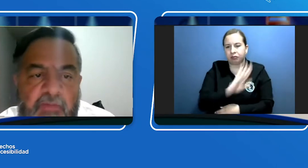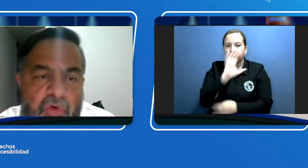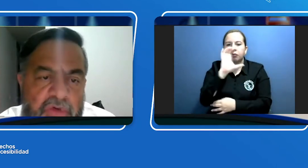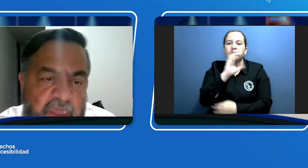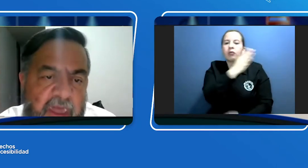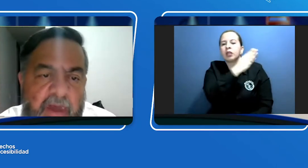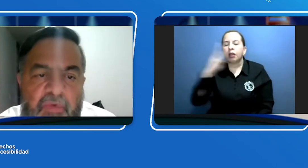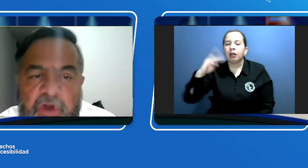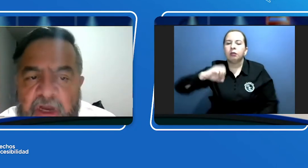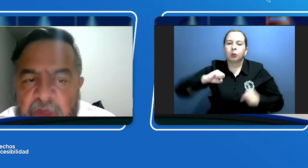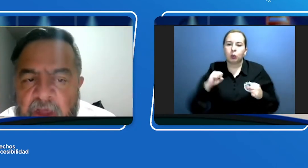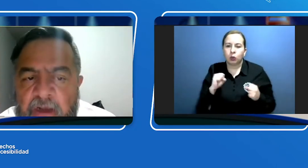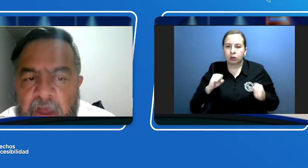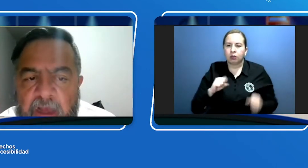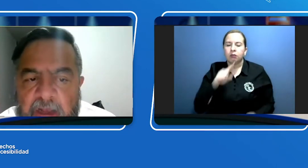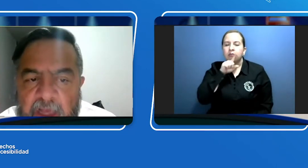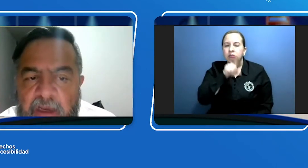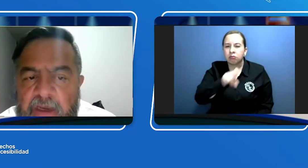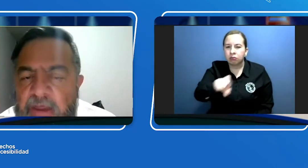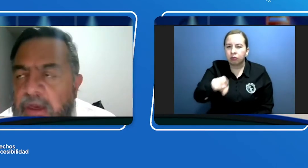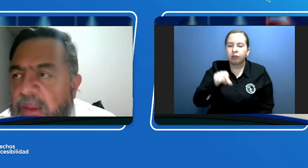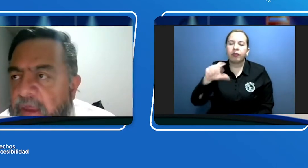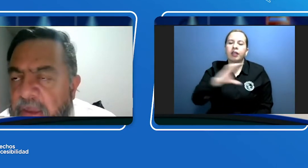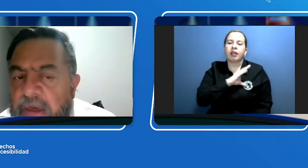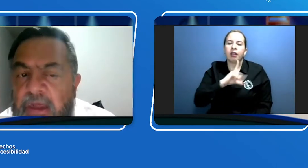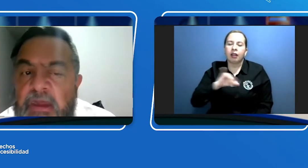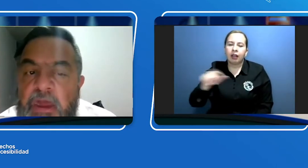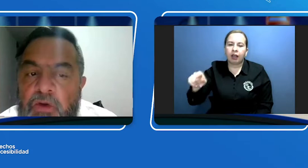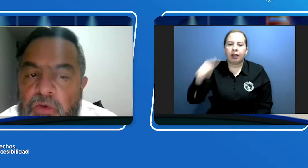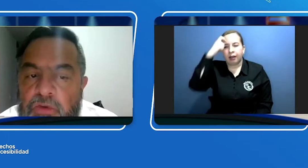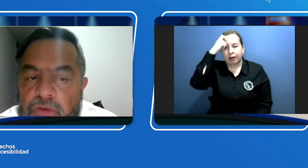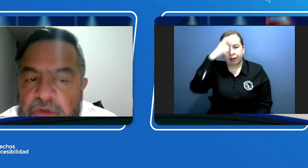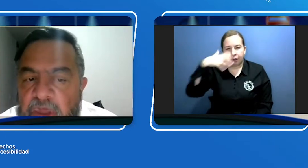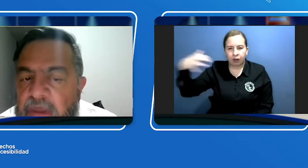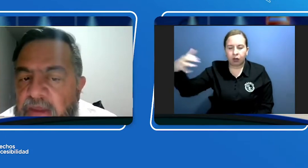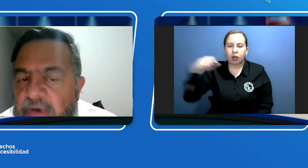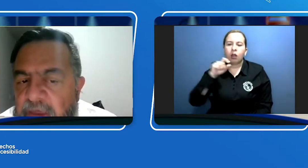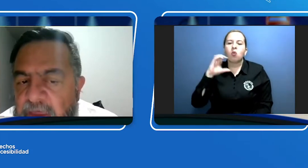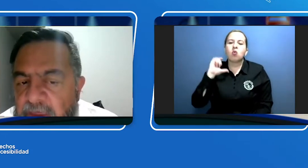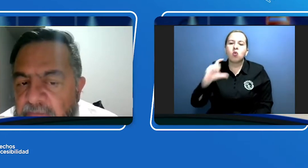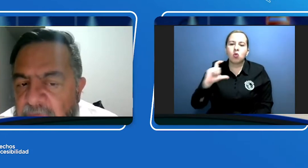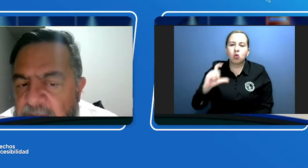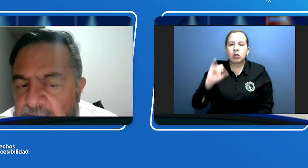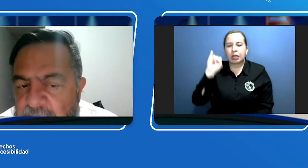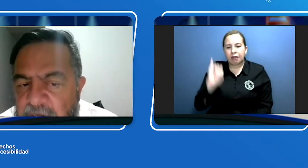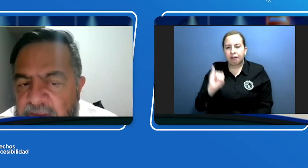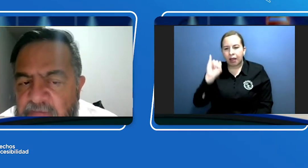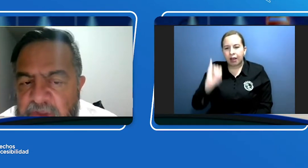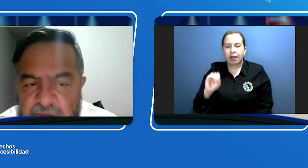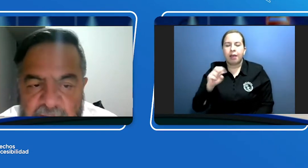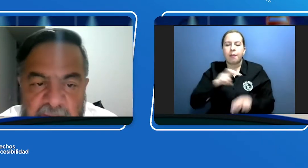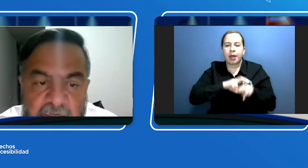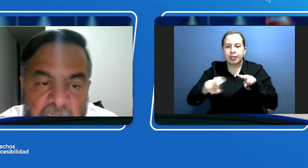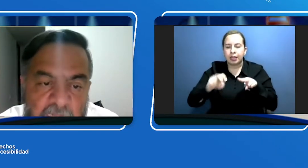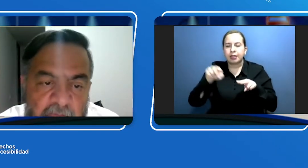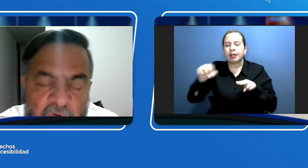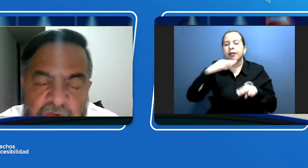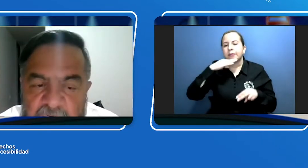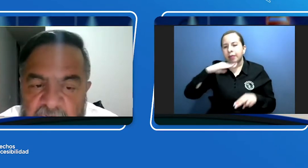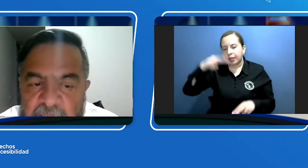Bogotá, Bucaramanga, Cali, Castagena, Cúcuta, Ibagué, Manizales, Medellín, Montería,